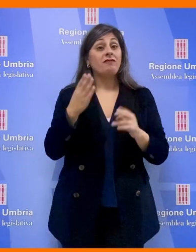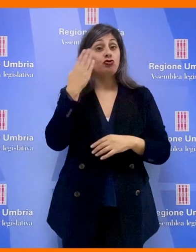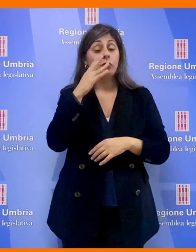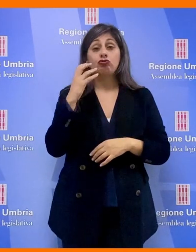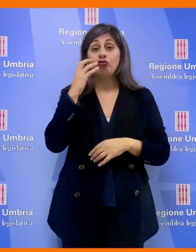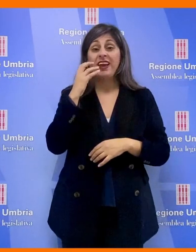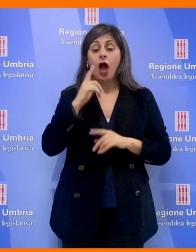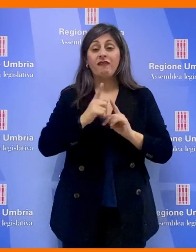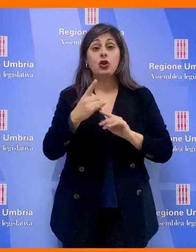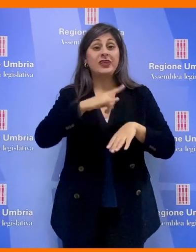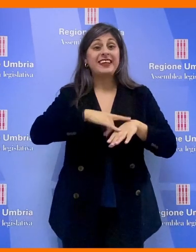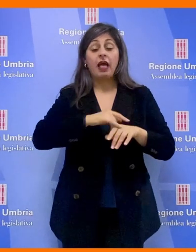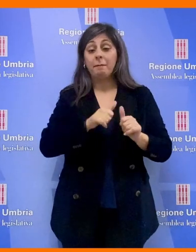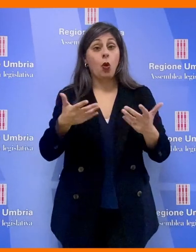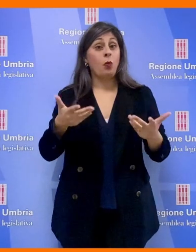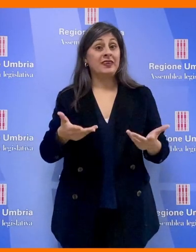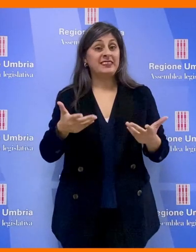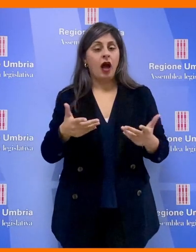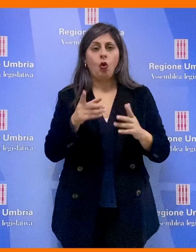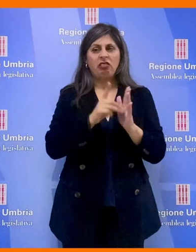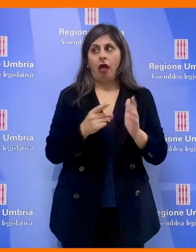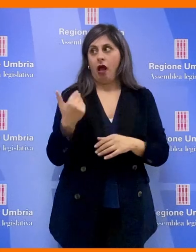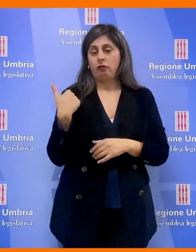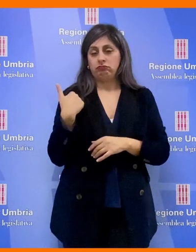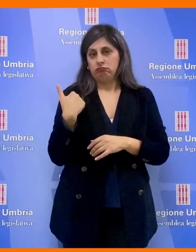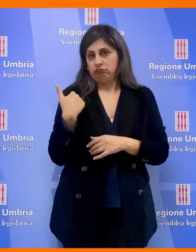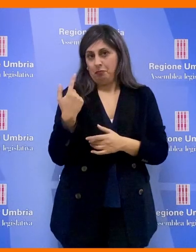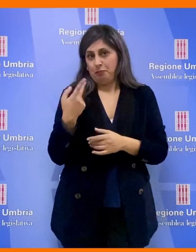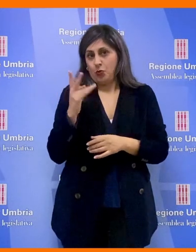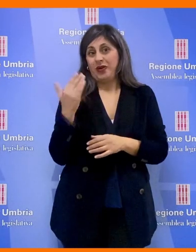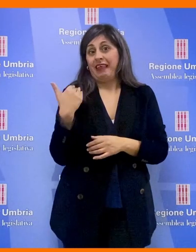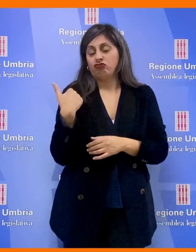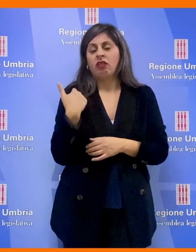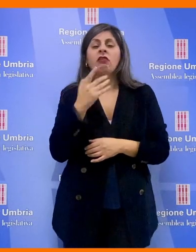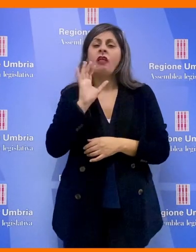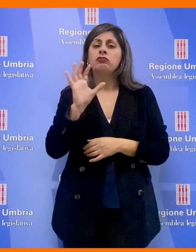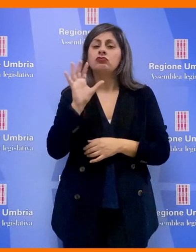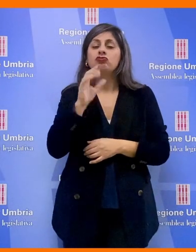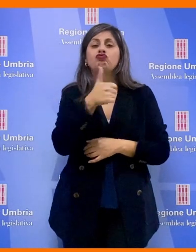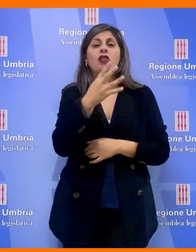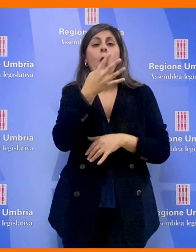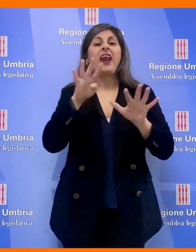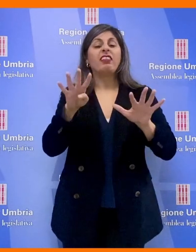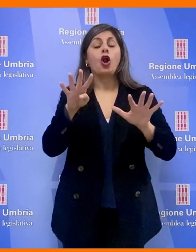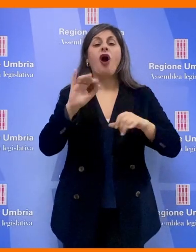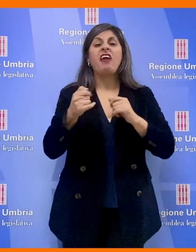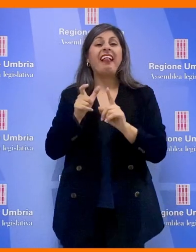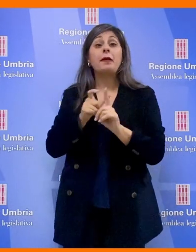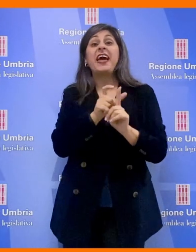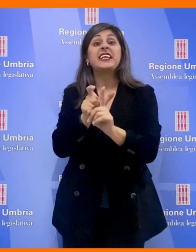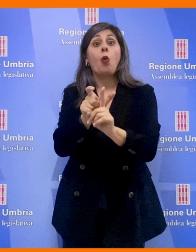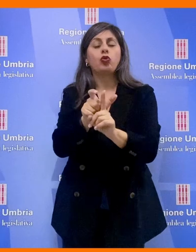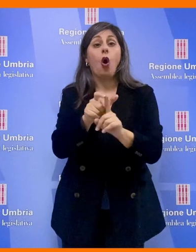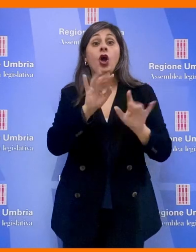gennaio a settembre di quest'anno, il dato più recente disponibile, sono stati denunciati 149 atti persecutori di cui